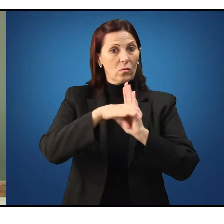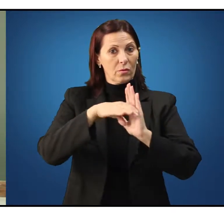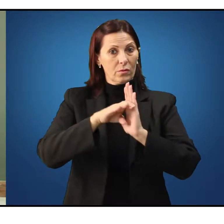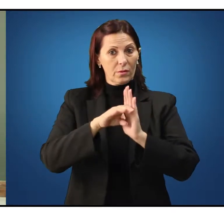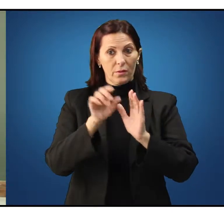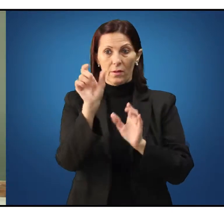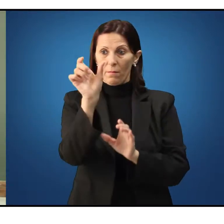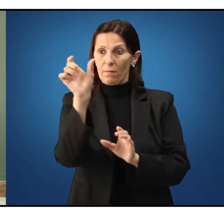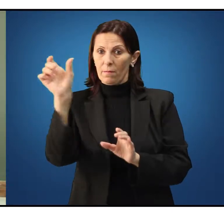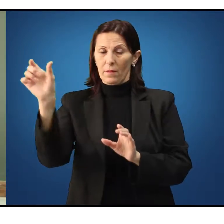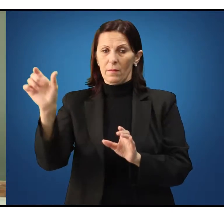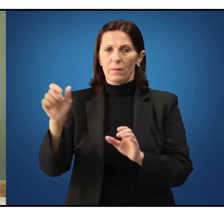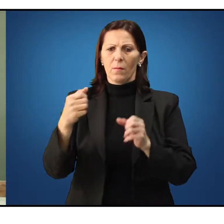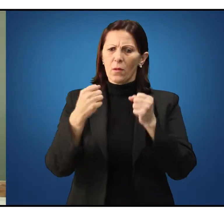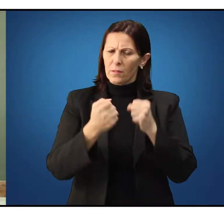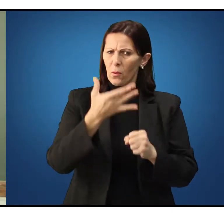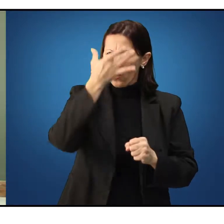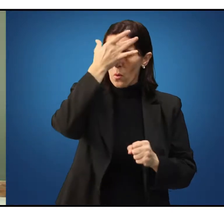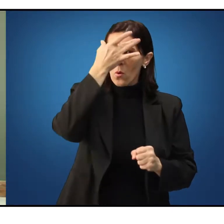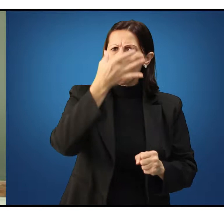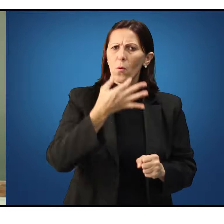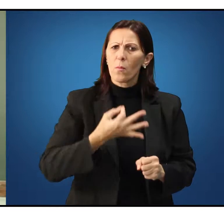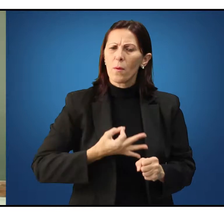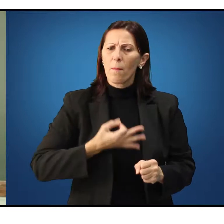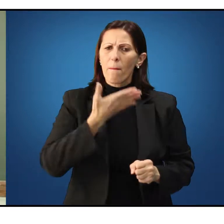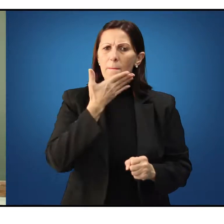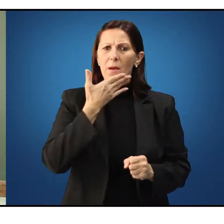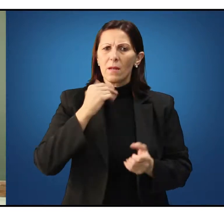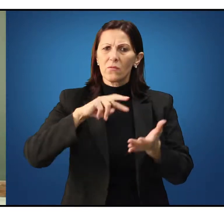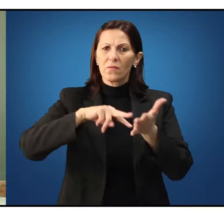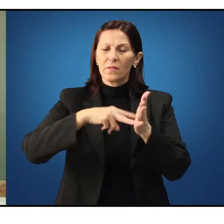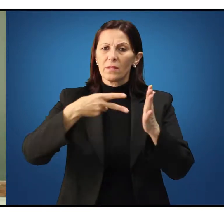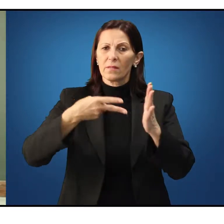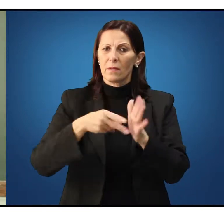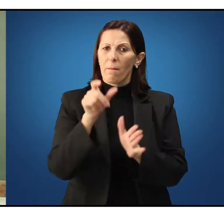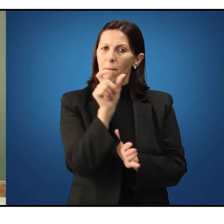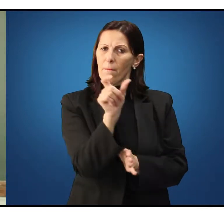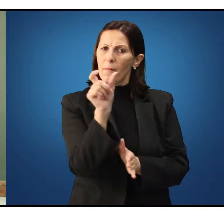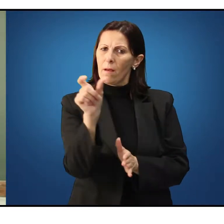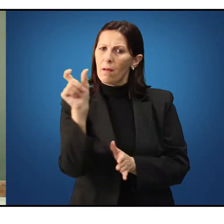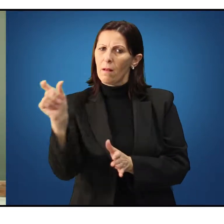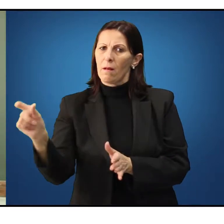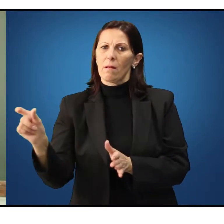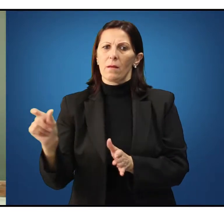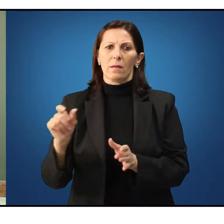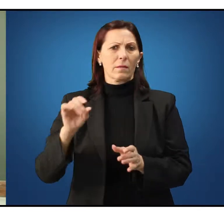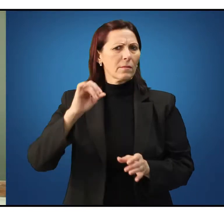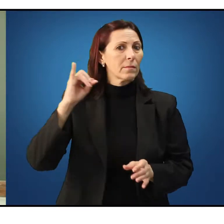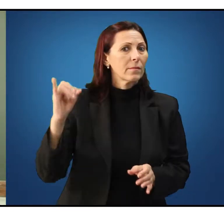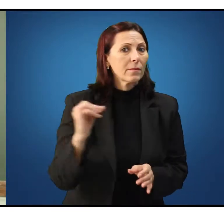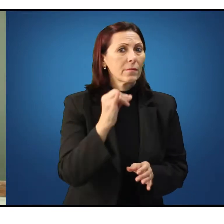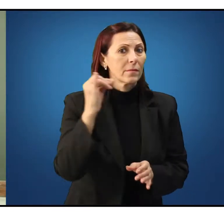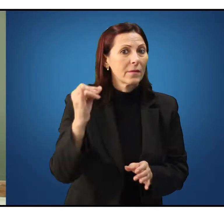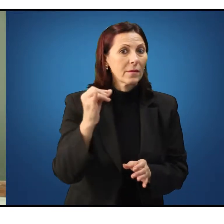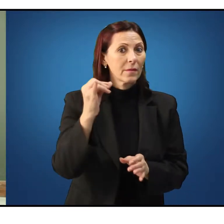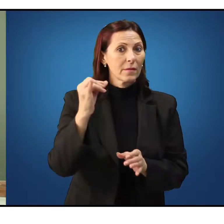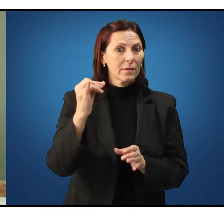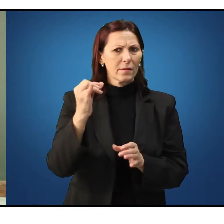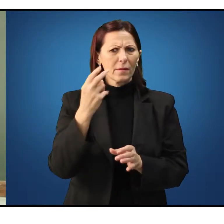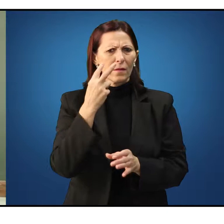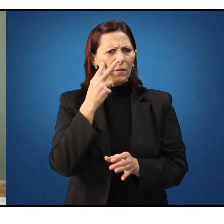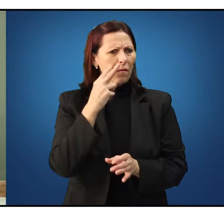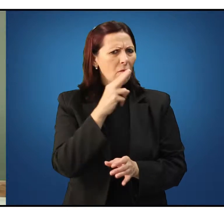que nós possamos compreender melhor o significado destas palavras. É muito importante, sempre que nos